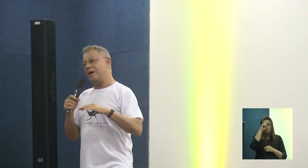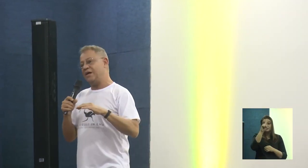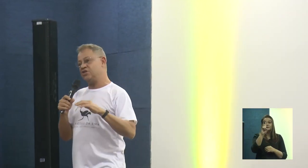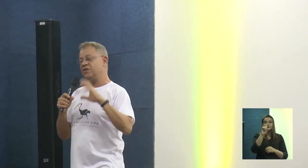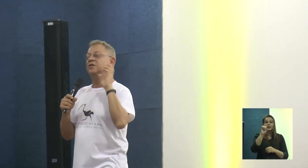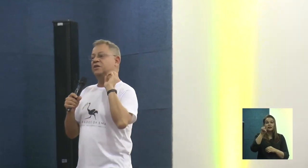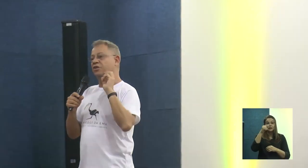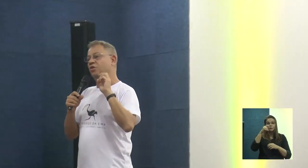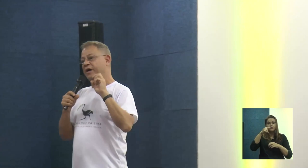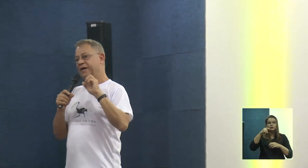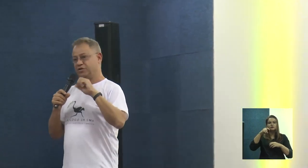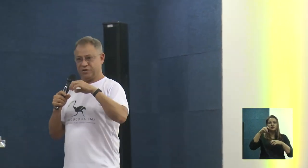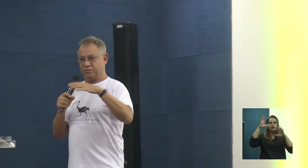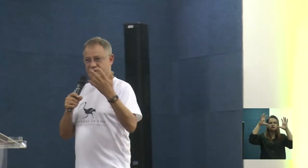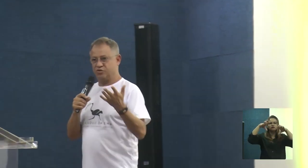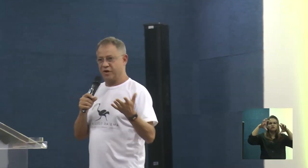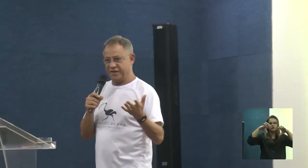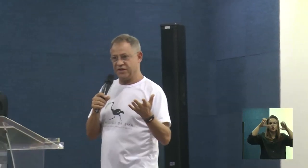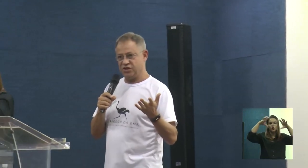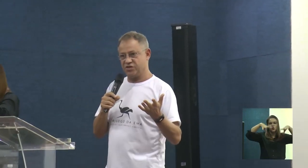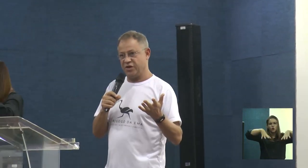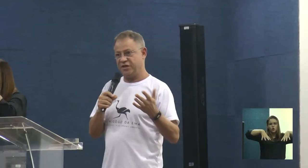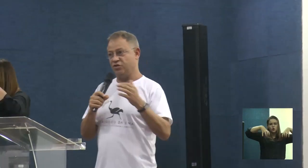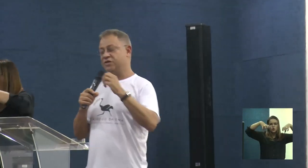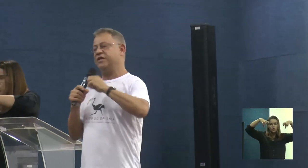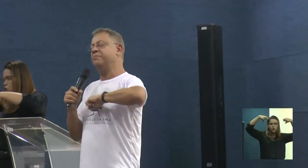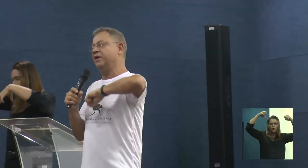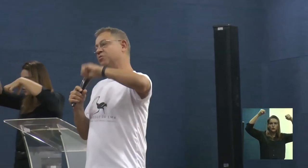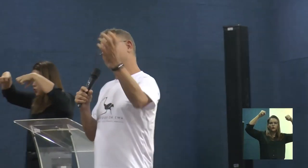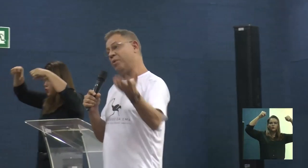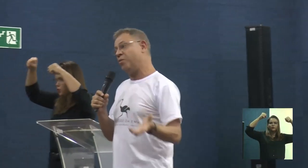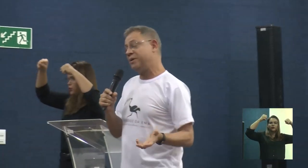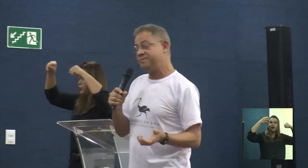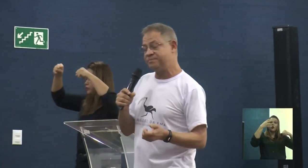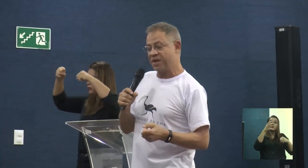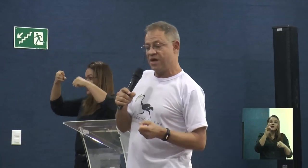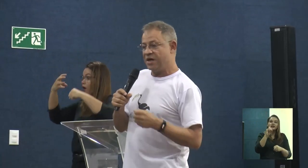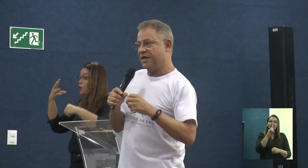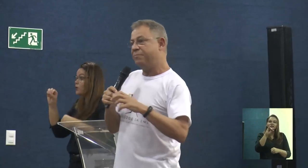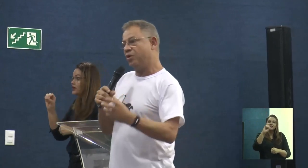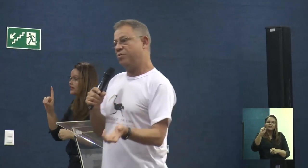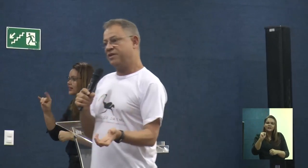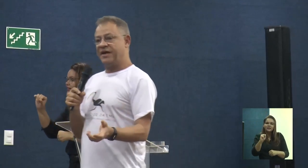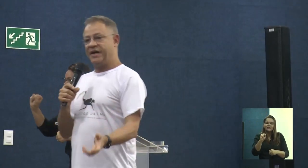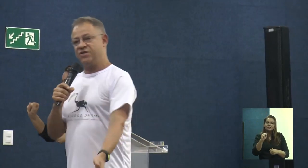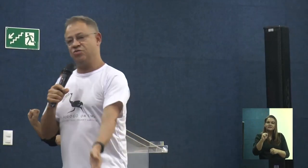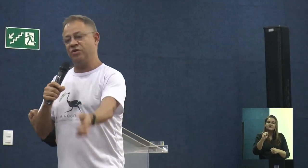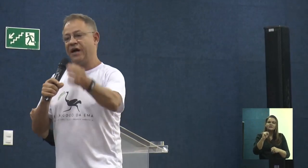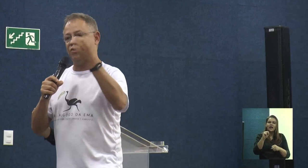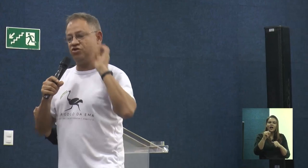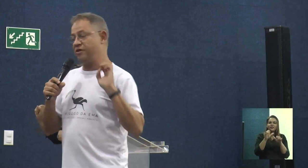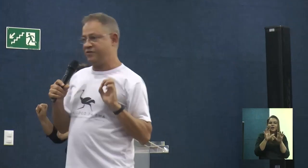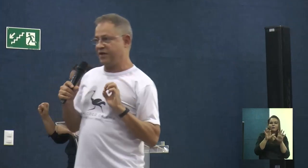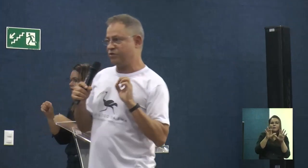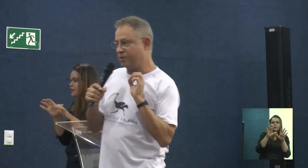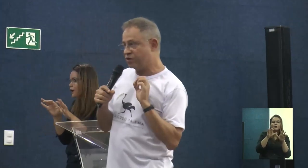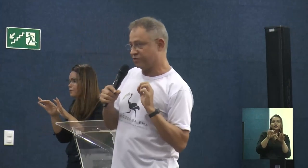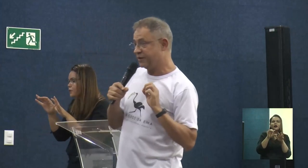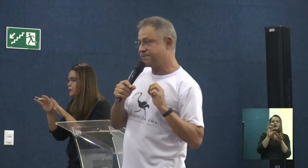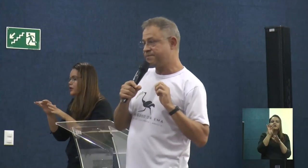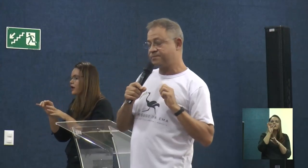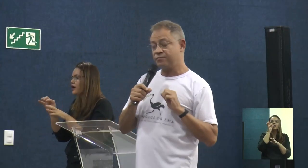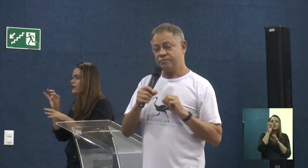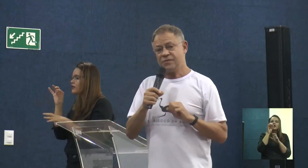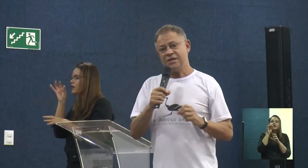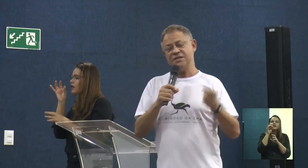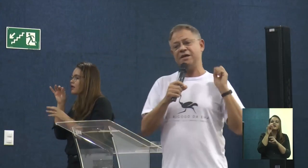depois que a chuva baixa, Noé, dos 40 dias e 40 noites, ele manda uma pomba, e a pomba traz um galho de oliveira